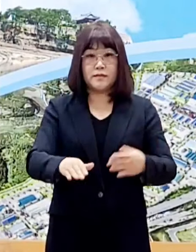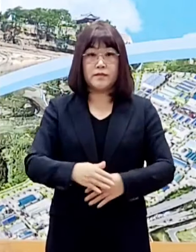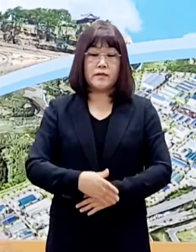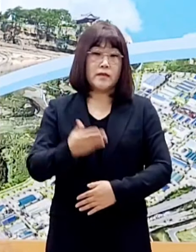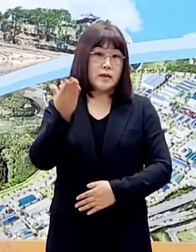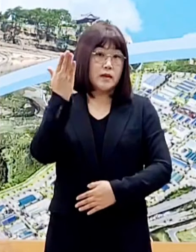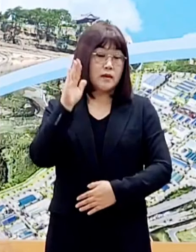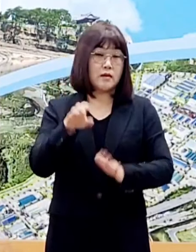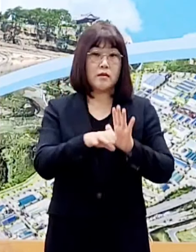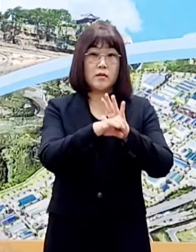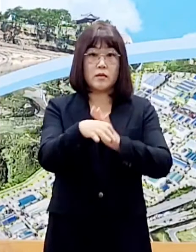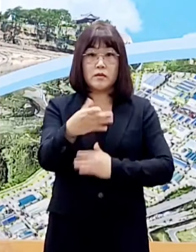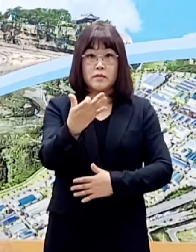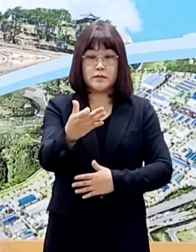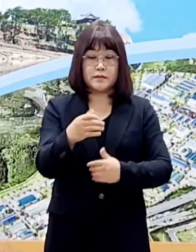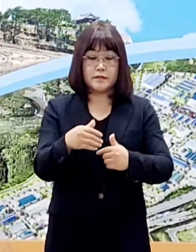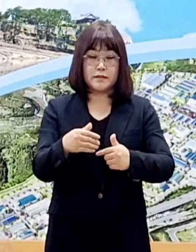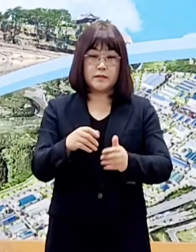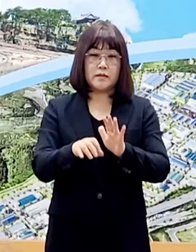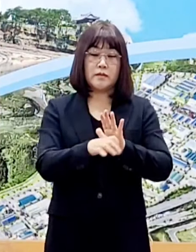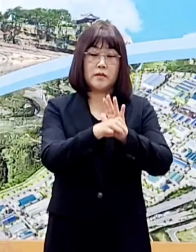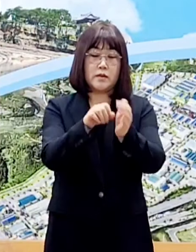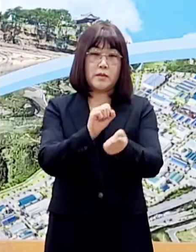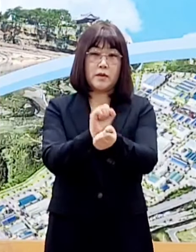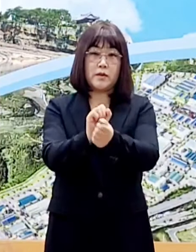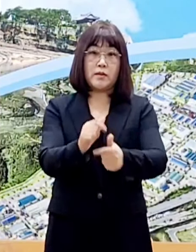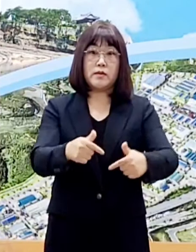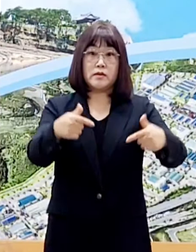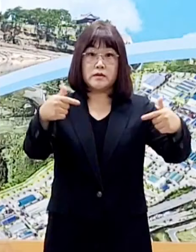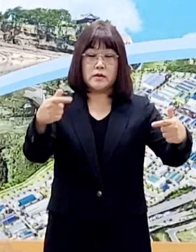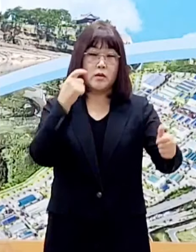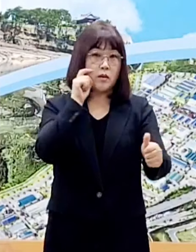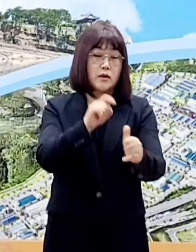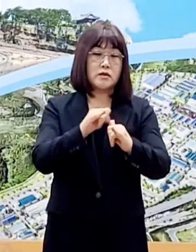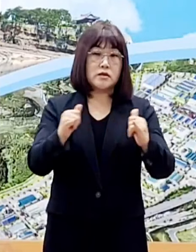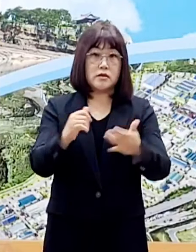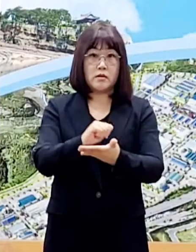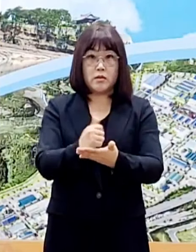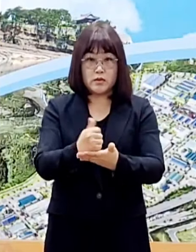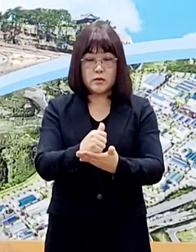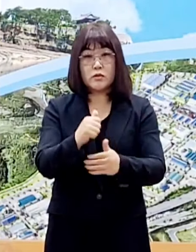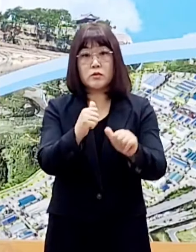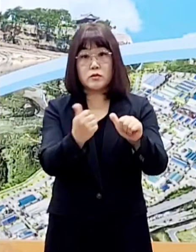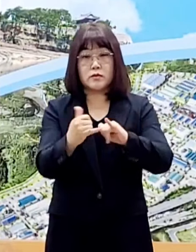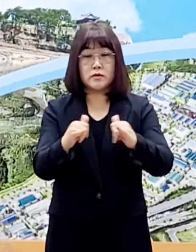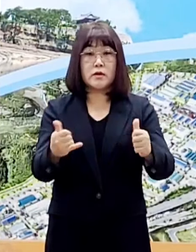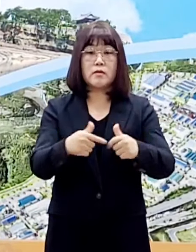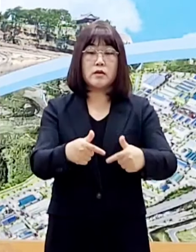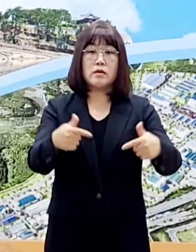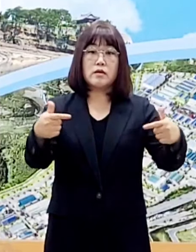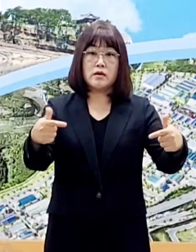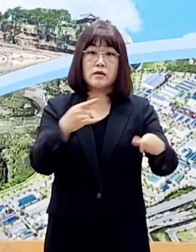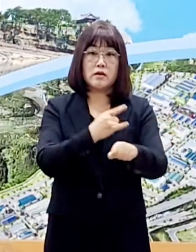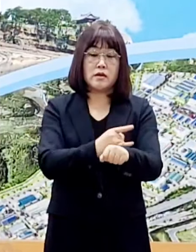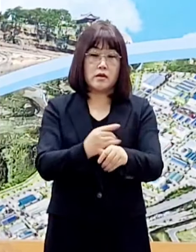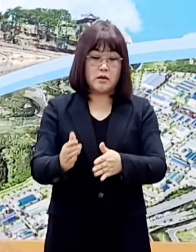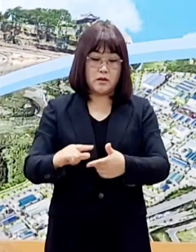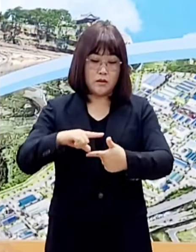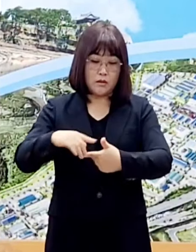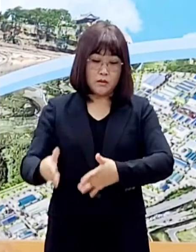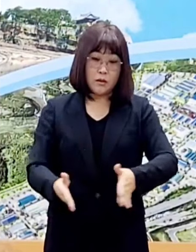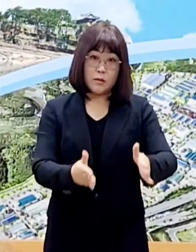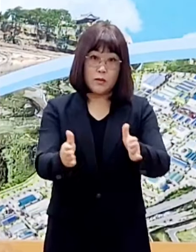최근 코로나19 감염 유행 지속으로 확진자는 물론 위중증, 사망자가 증가하여 도내와